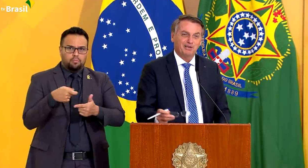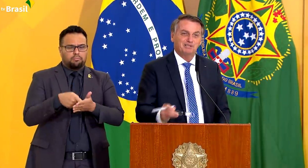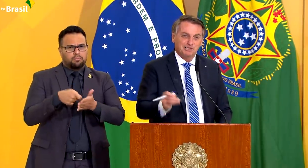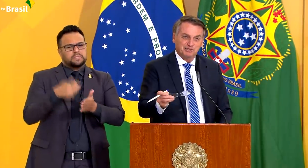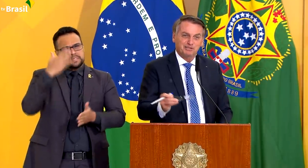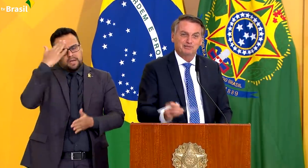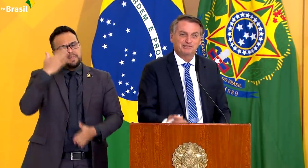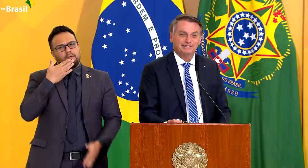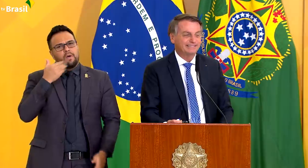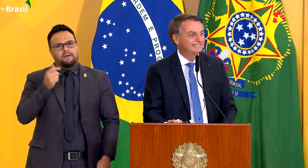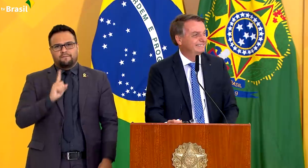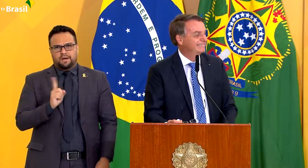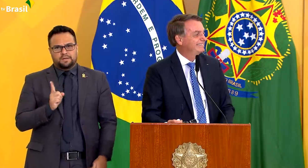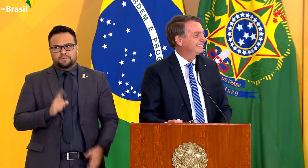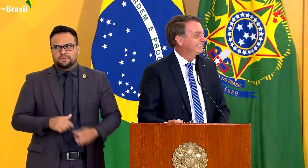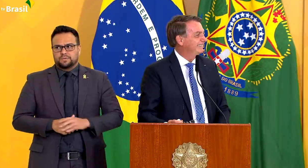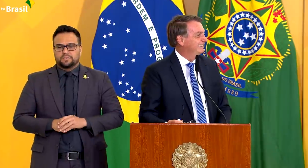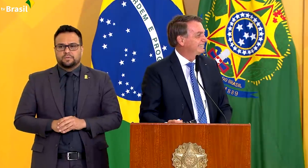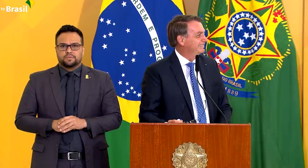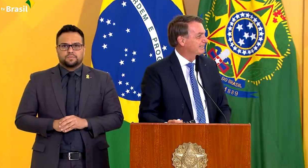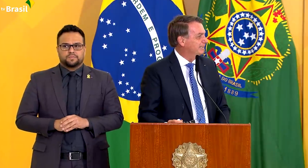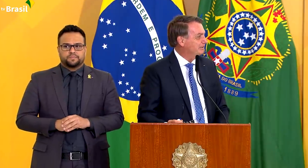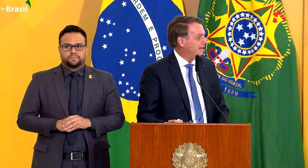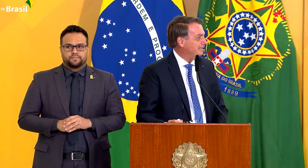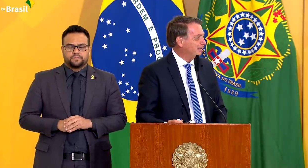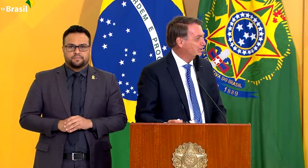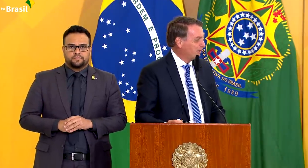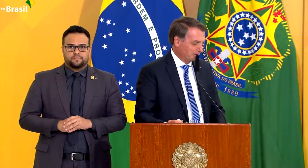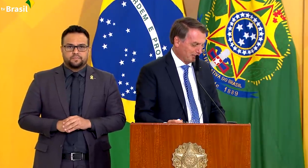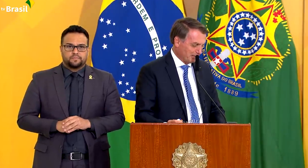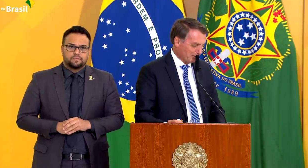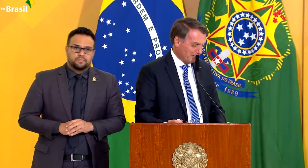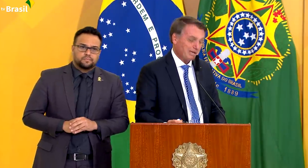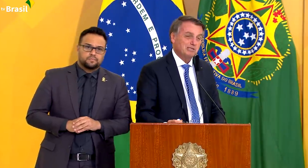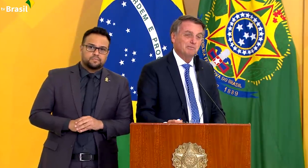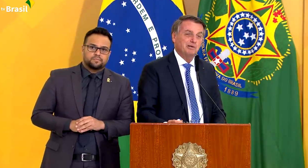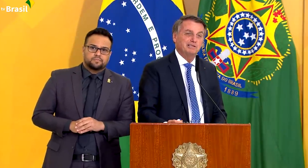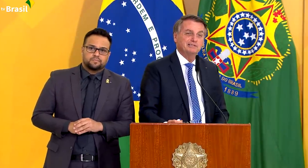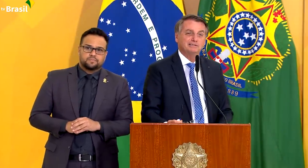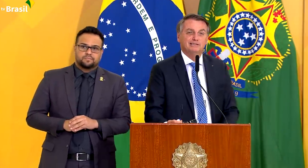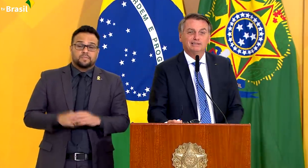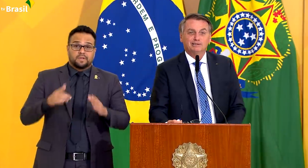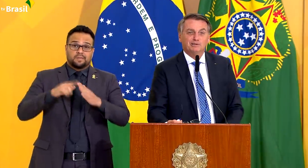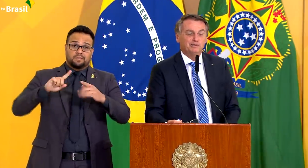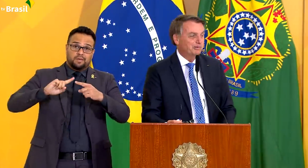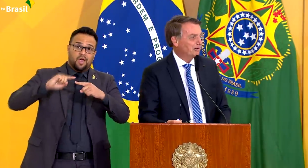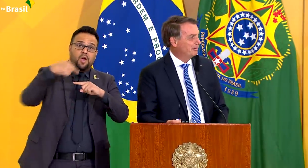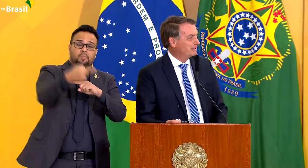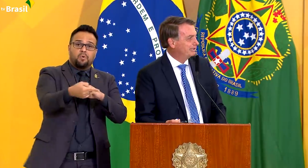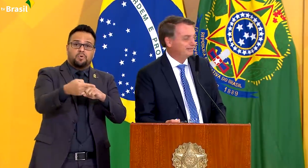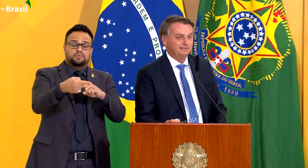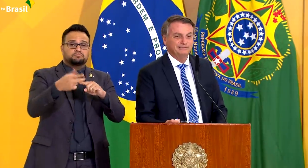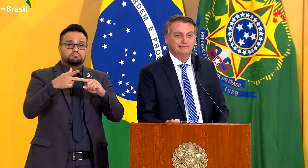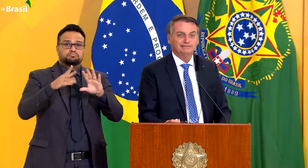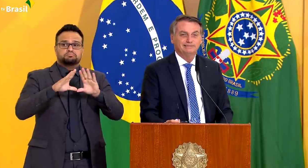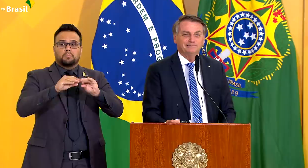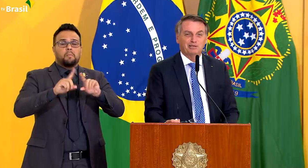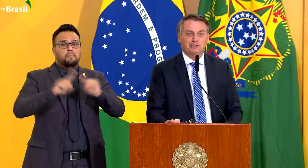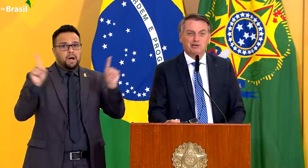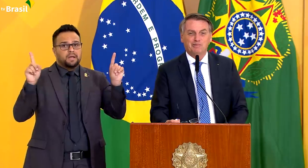Lá tem os exercícios que a gente passa três, quatro dias sem comer e depois um grupo de,